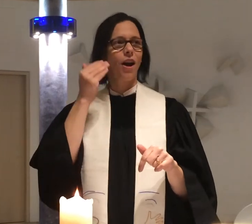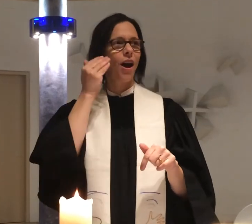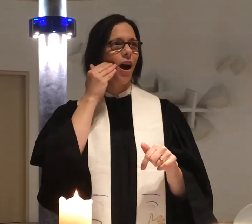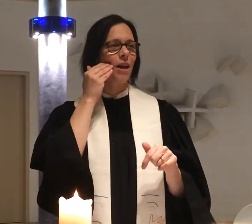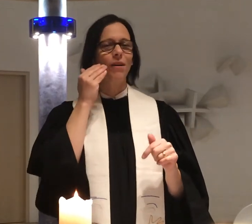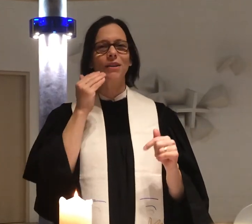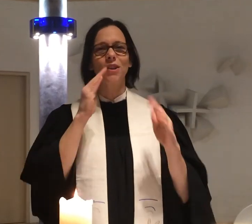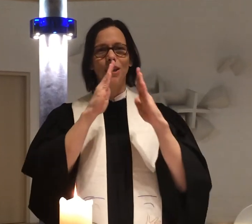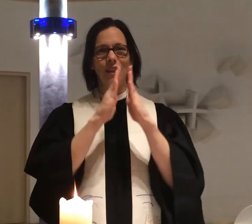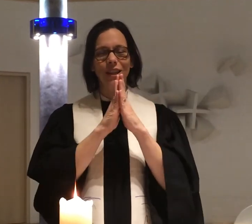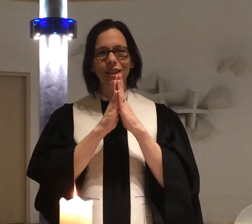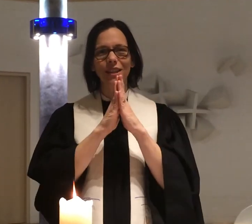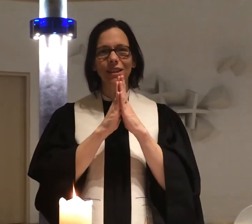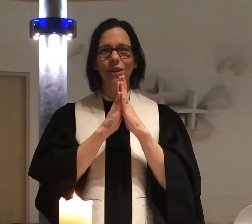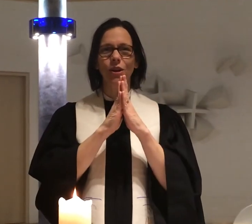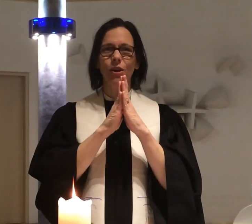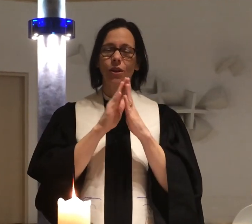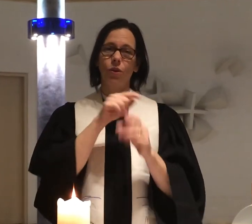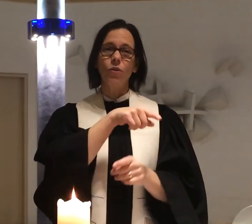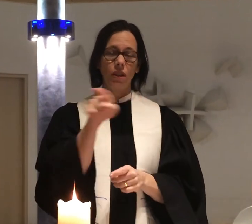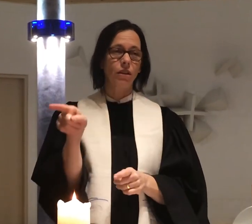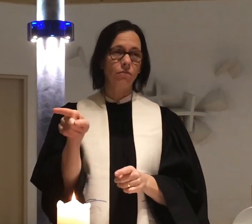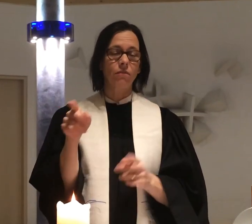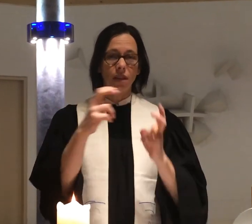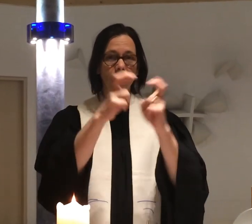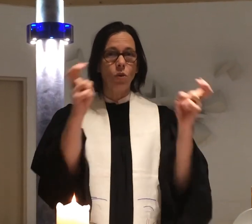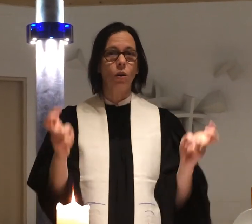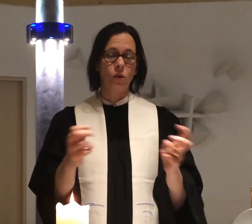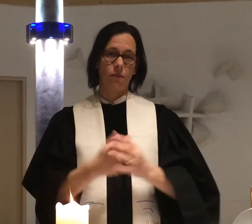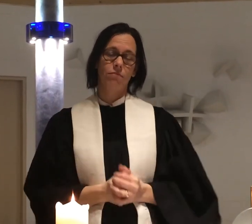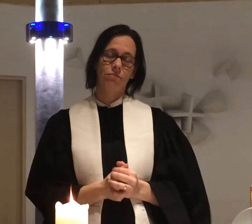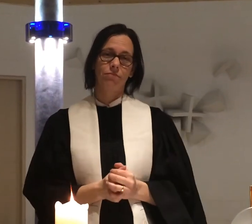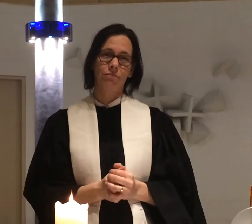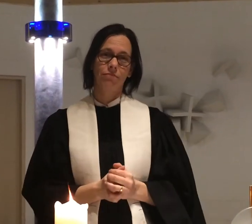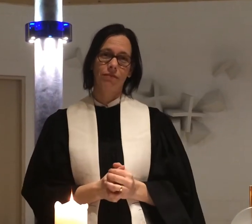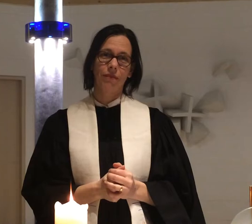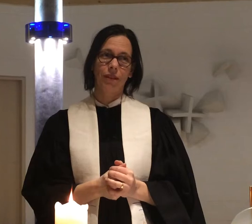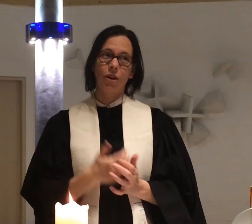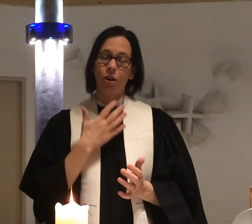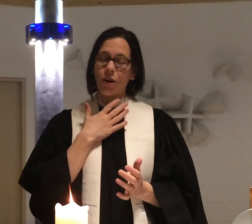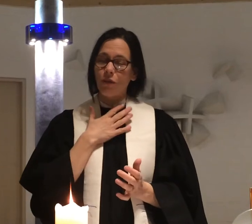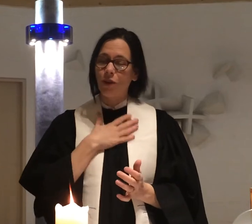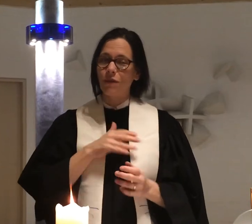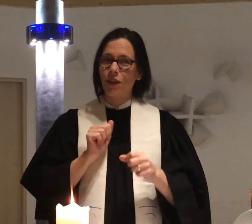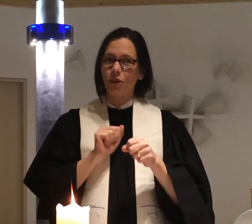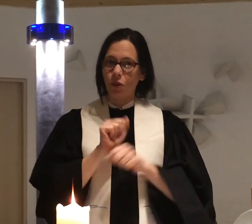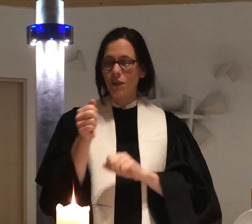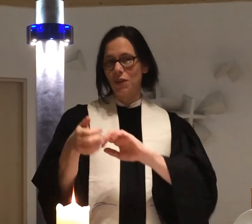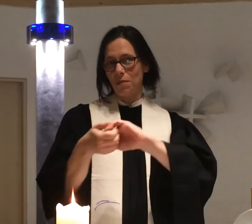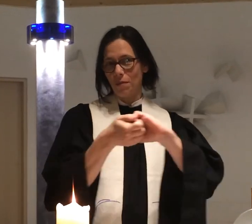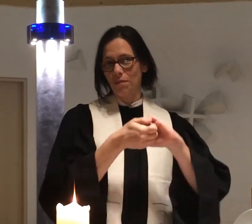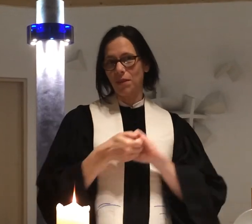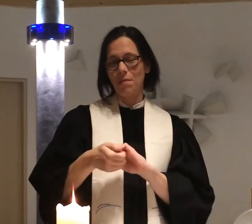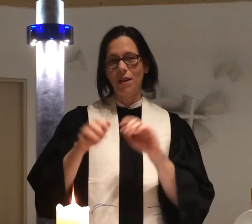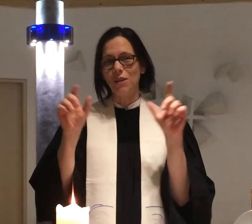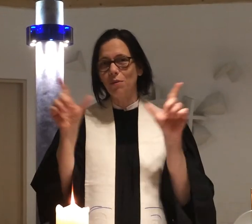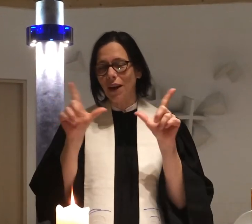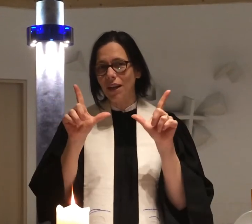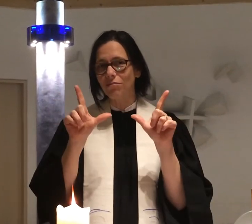Heimatkirche und ihr seid zu Hause. Wollen wir trotzdem gemeinsam feiern,